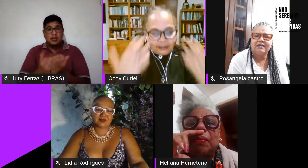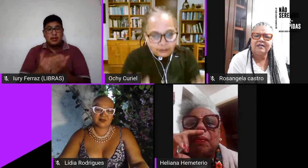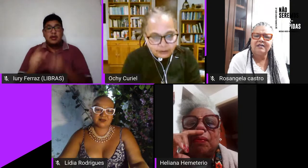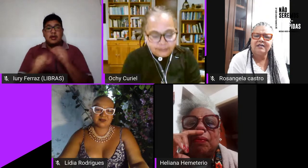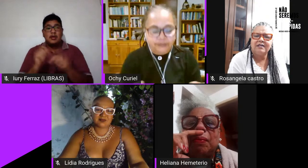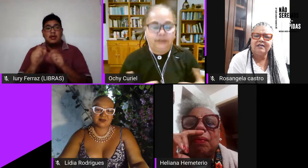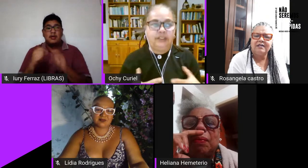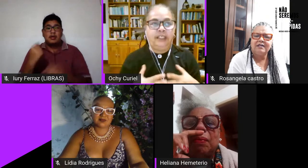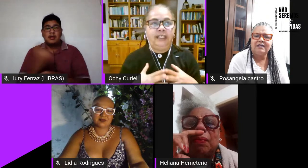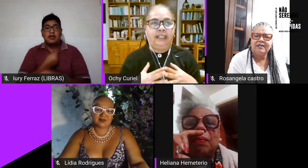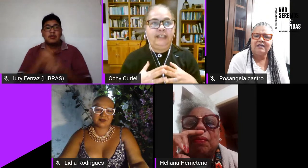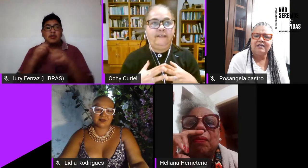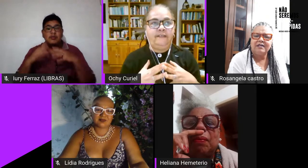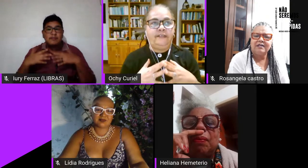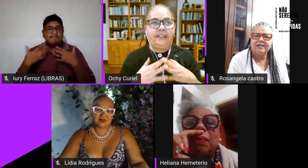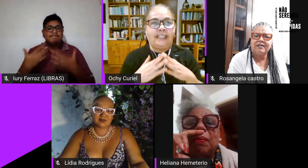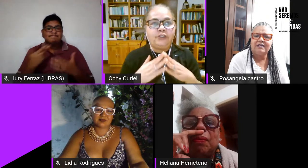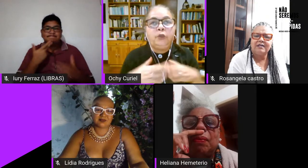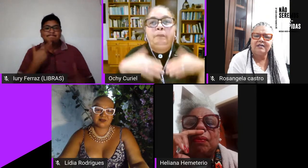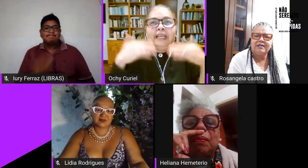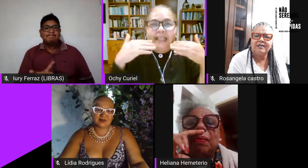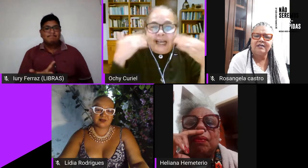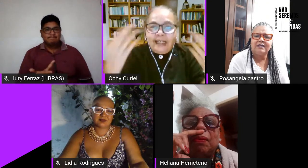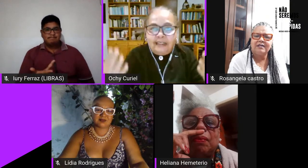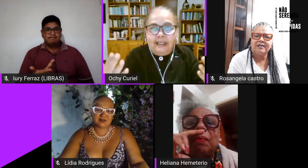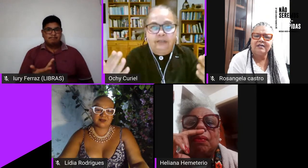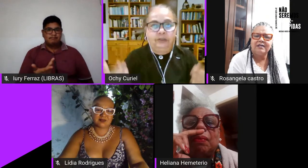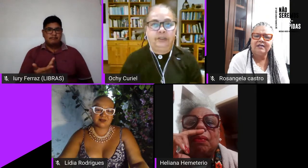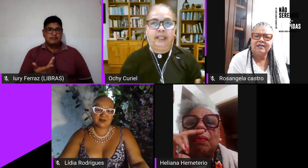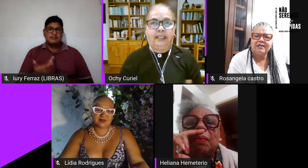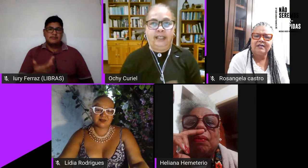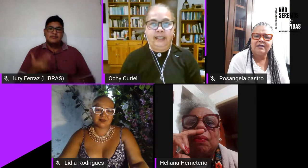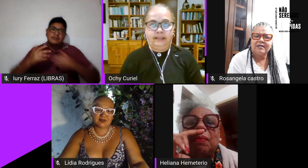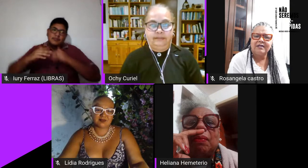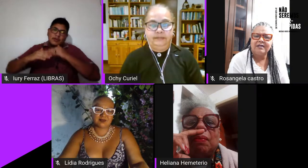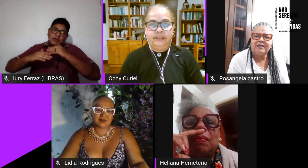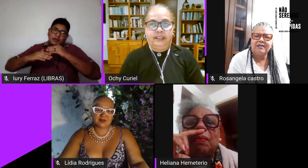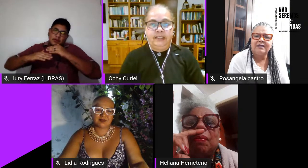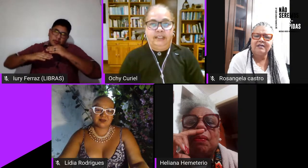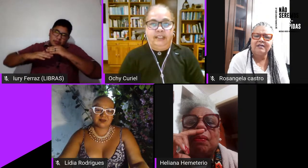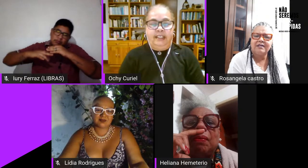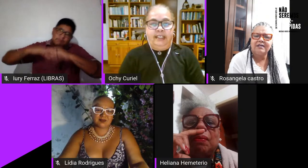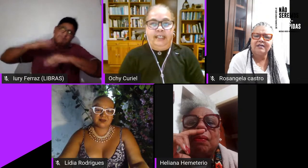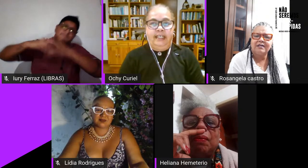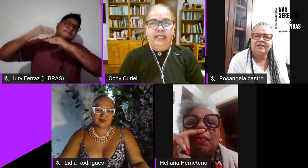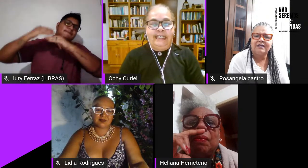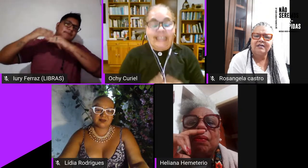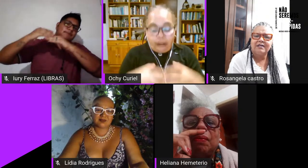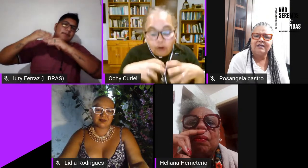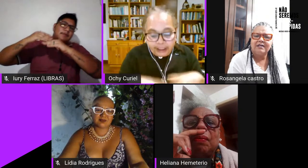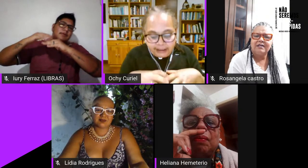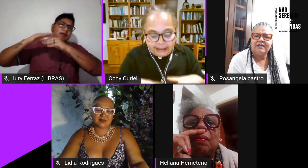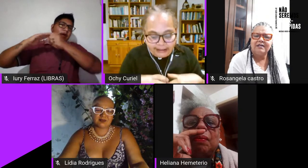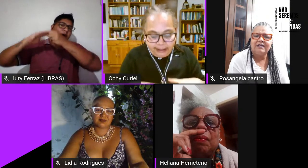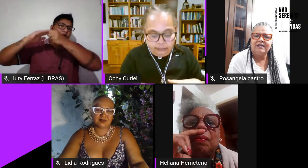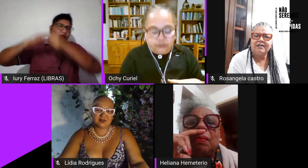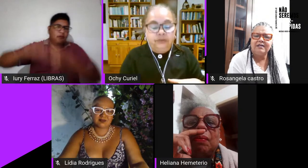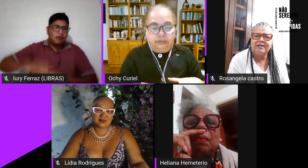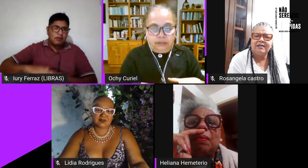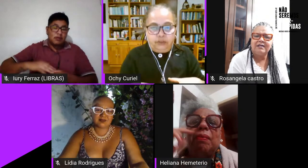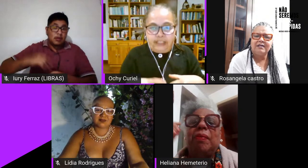falando de superar a colonialidade e que hoje